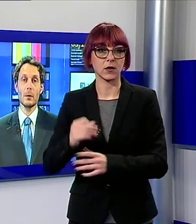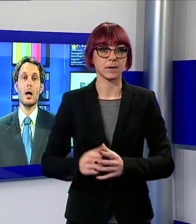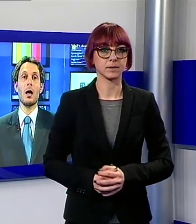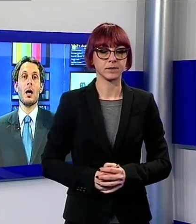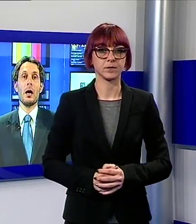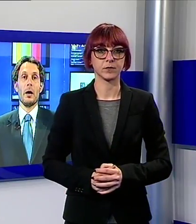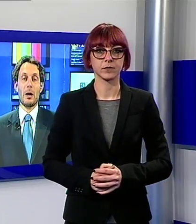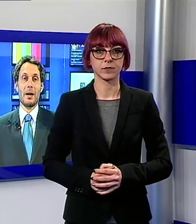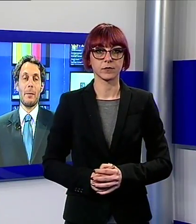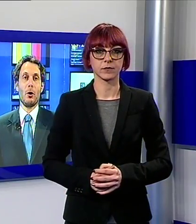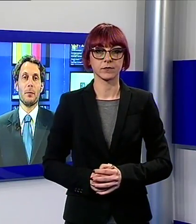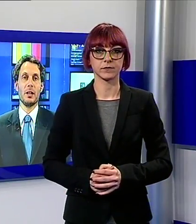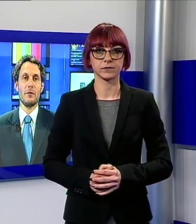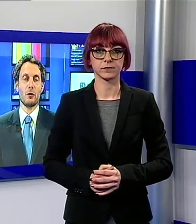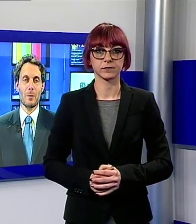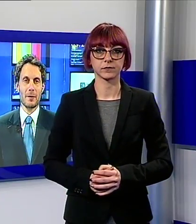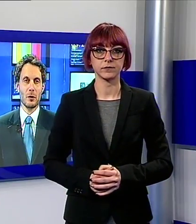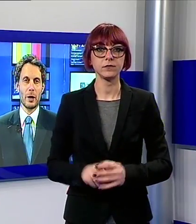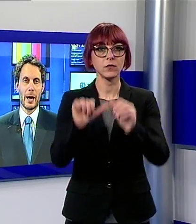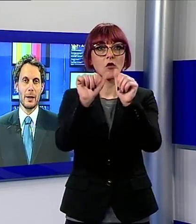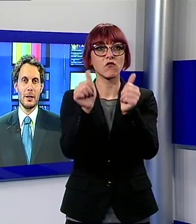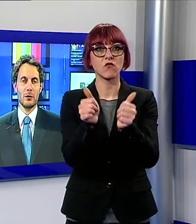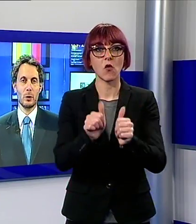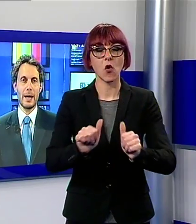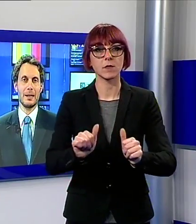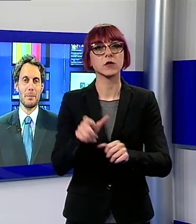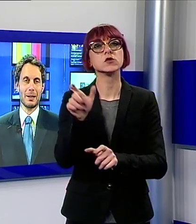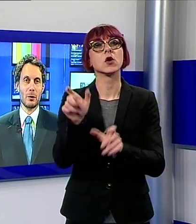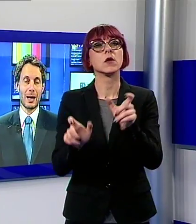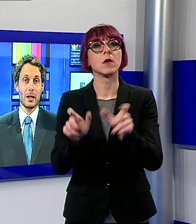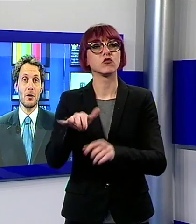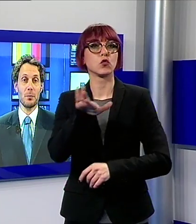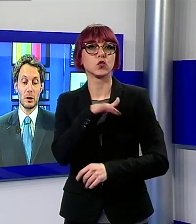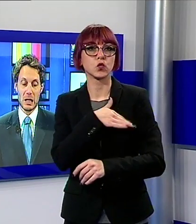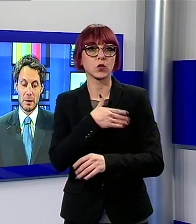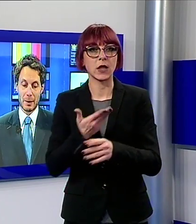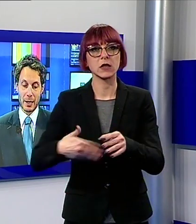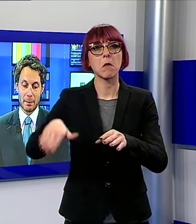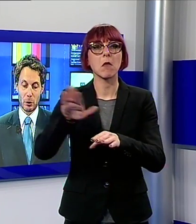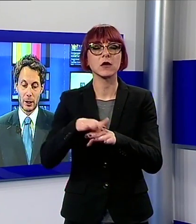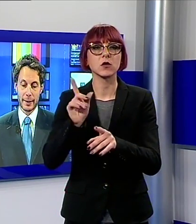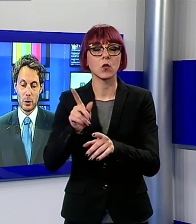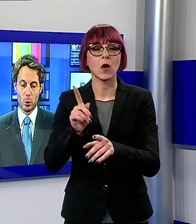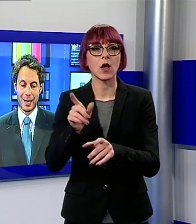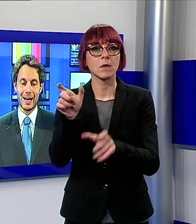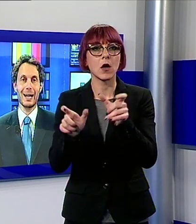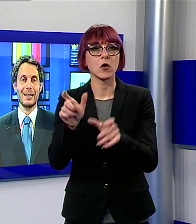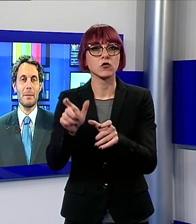Ora parliamo di formazione degli studenti in particolare degli sportivi perché approda anche a Lucca l'Accademia